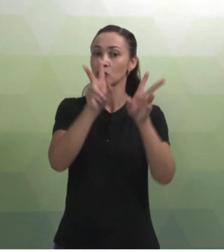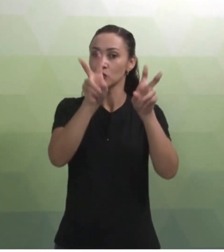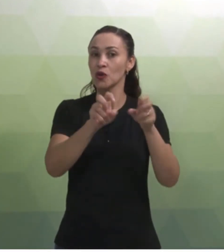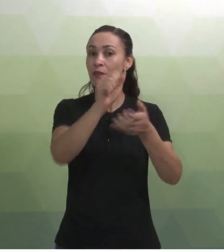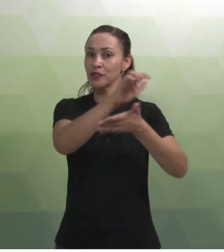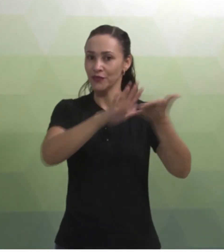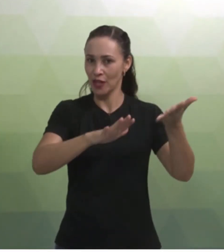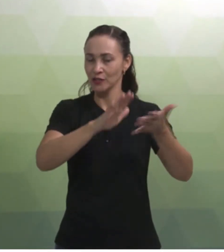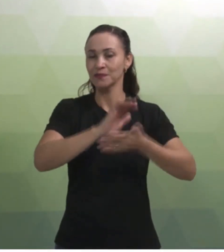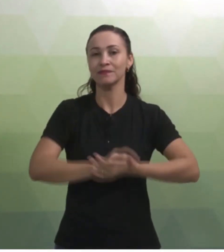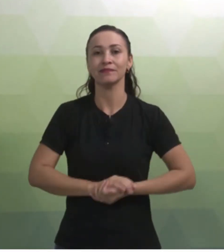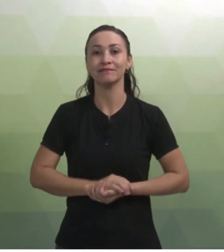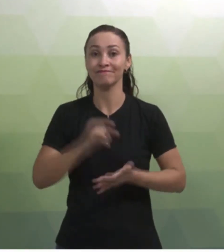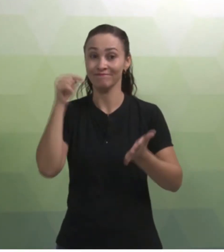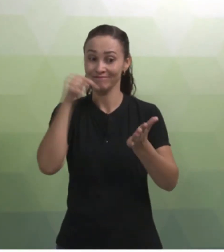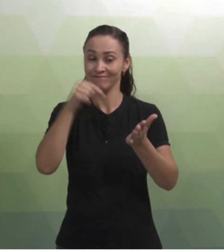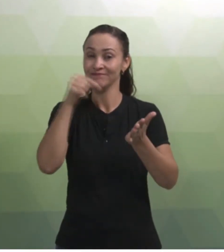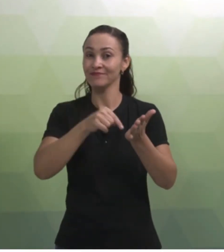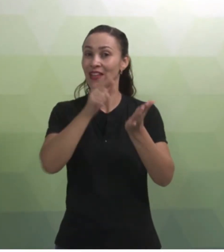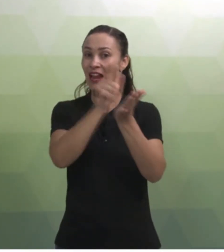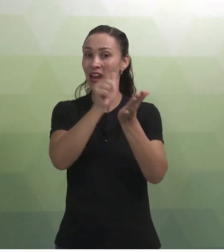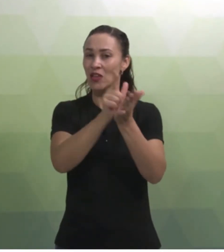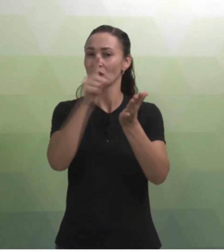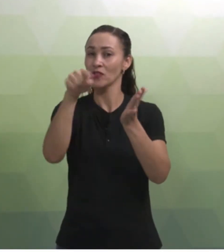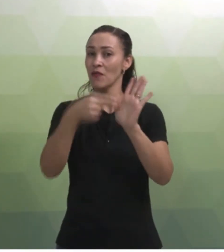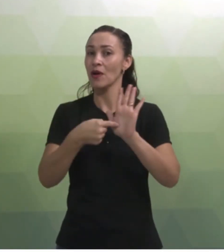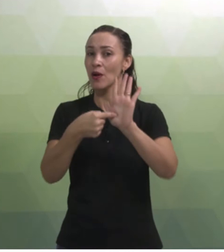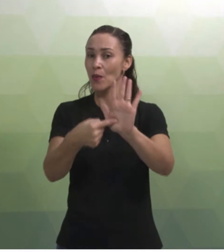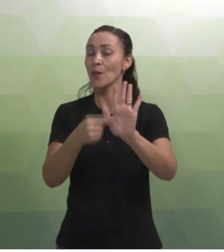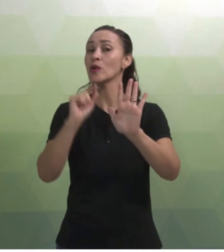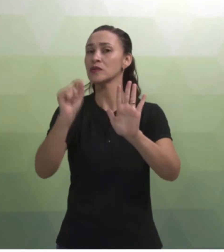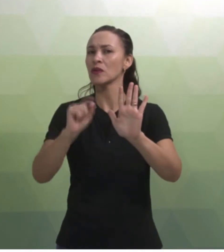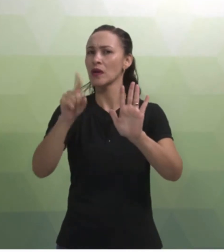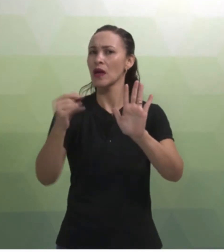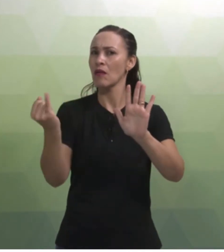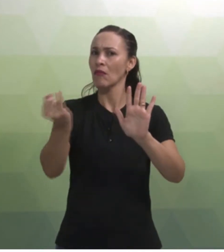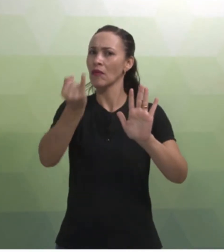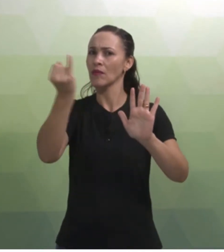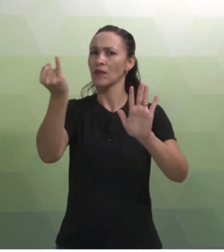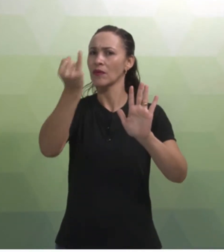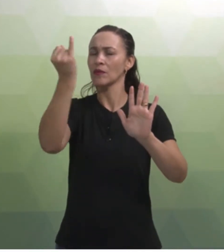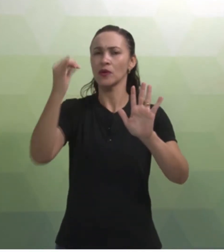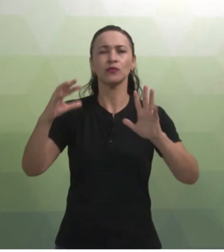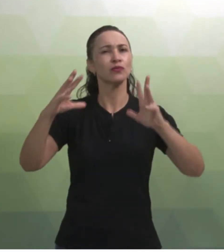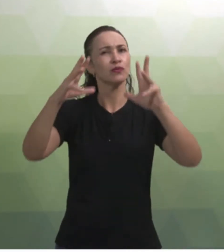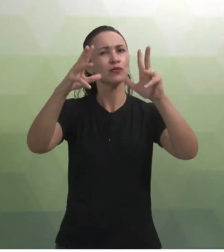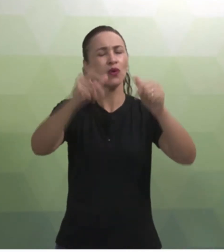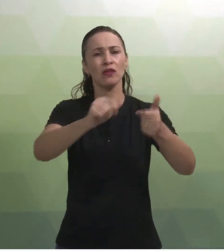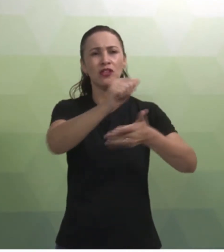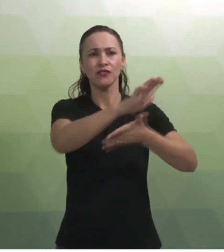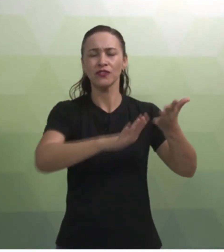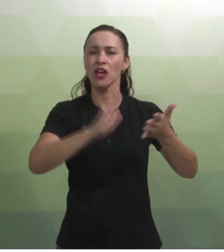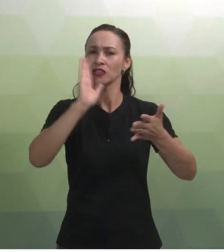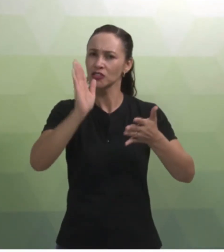atividade. Nessa lauda, vocês vão evidenciar a relevância de todas as atividades que vocês